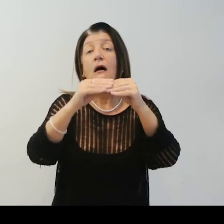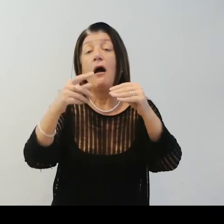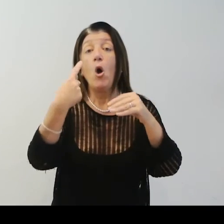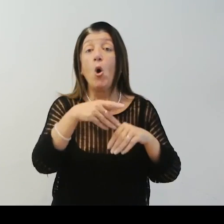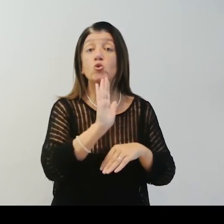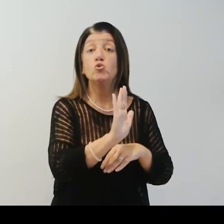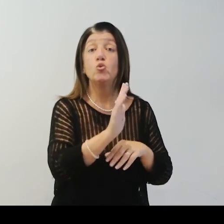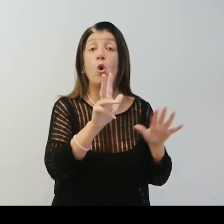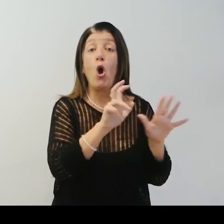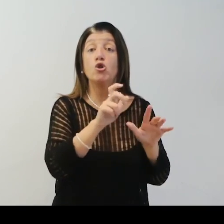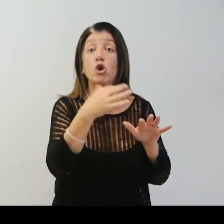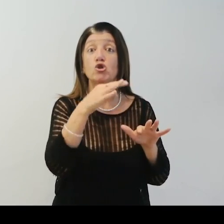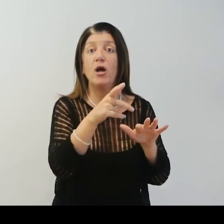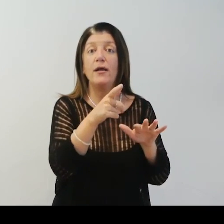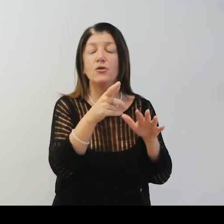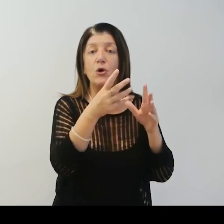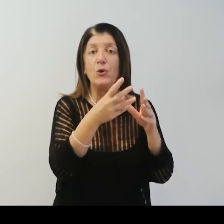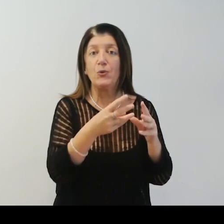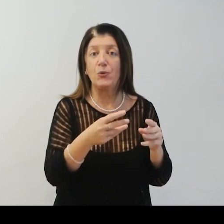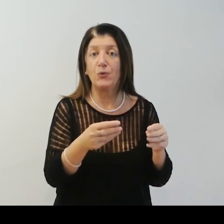eliminarono le integrazioni ottocentesche